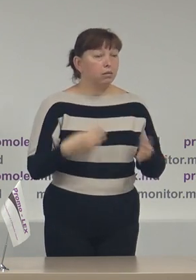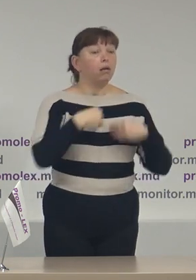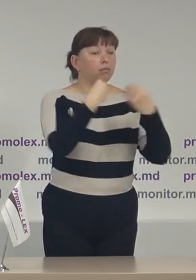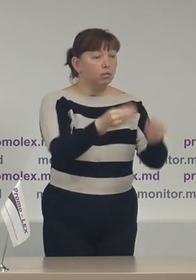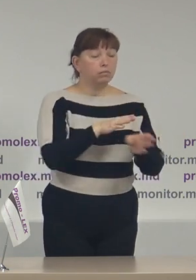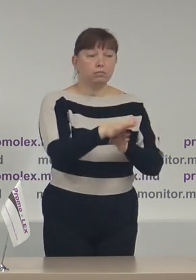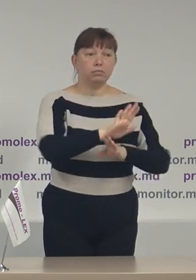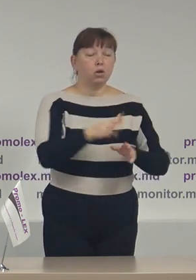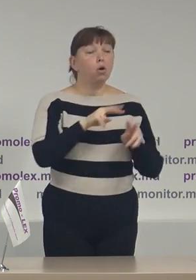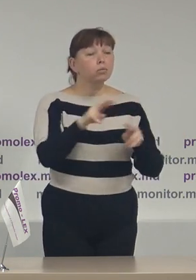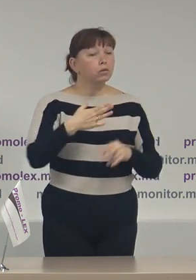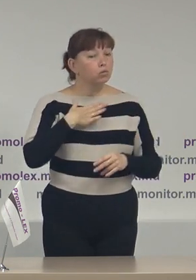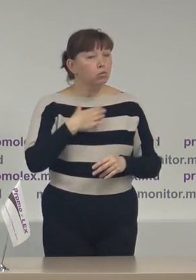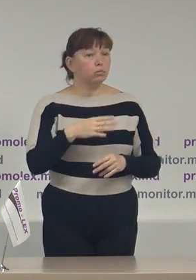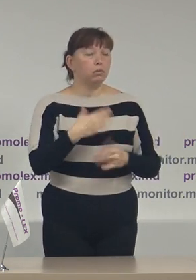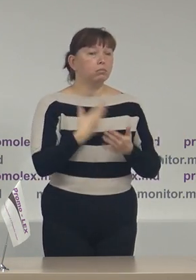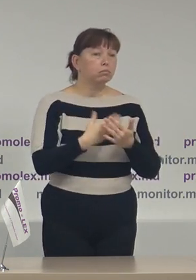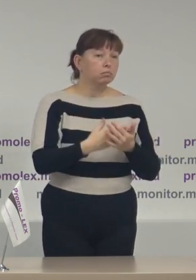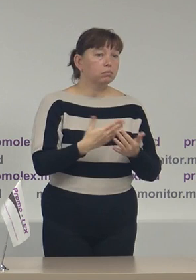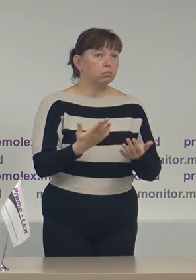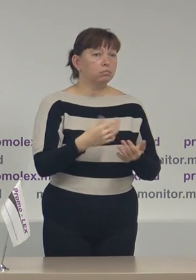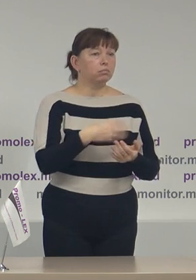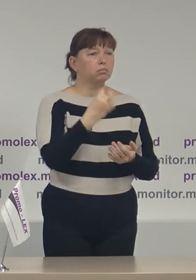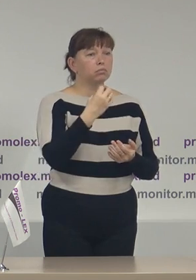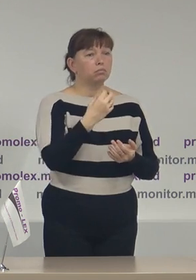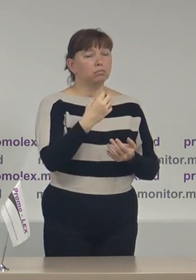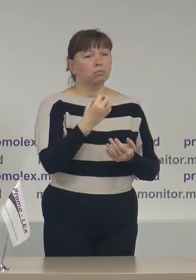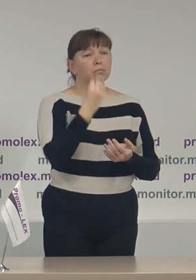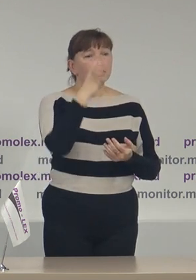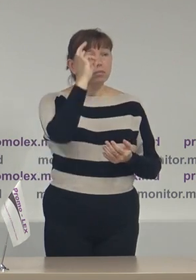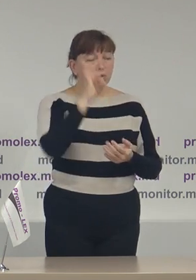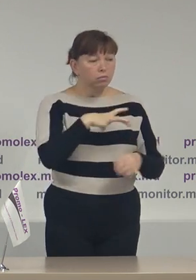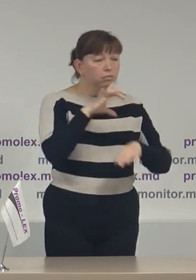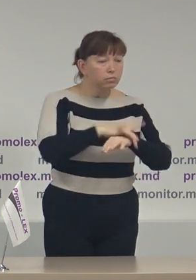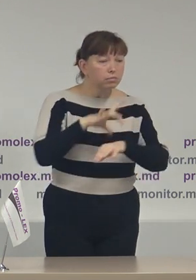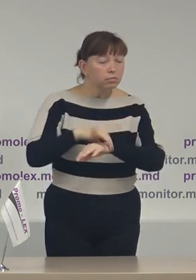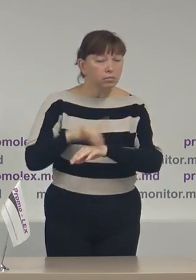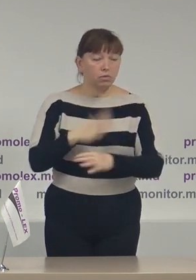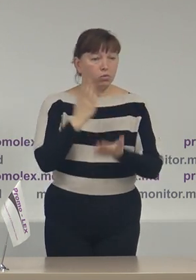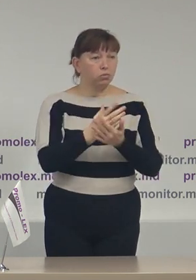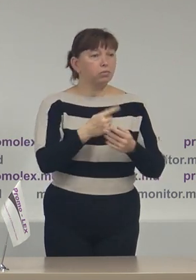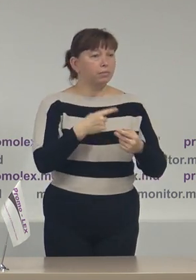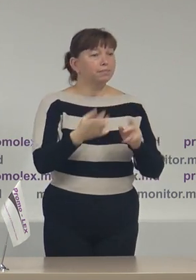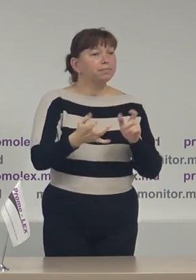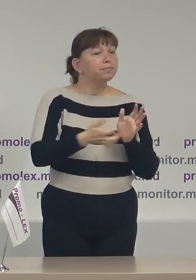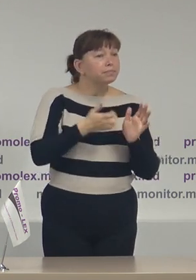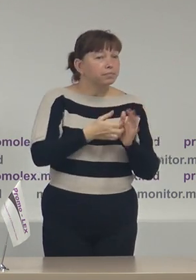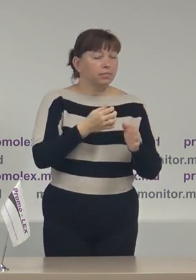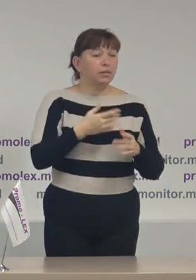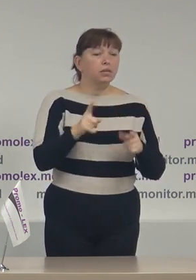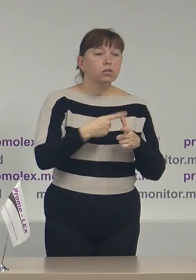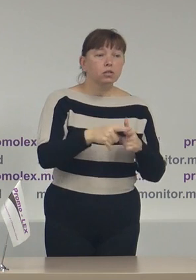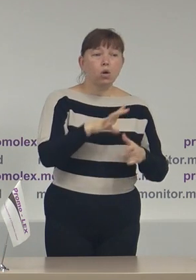regret observatorii noștri cam un sfert din organele electorale au atestat diferite divieri fie nu este